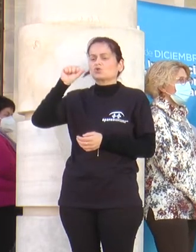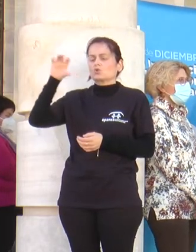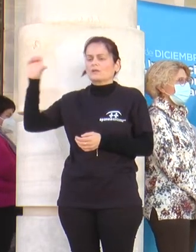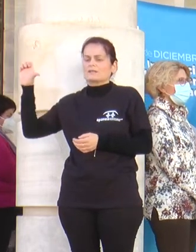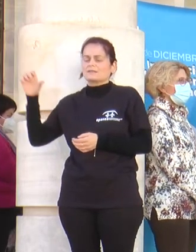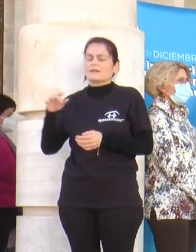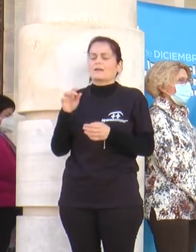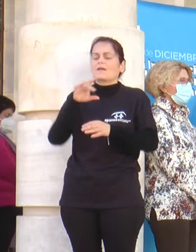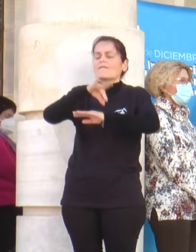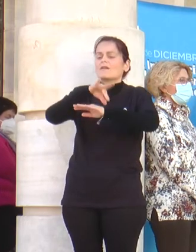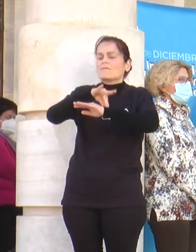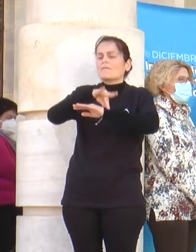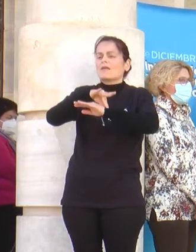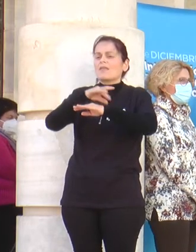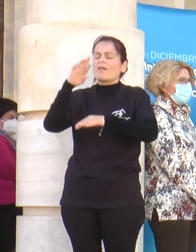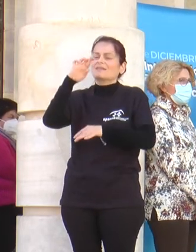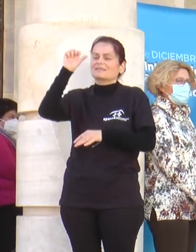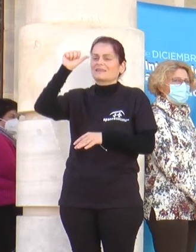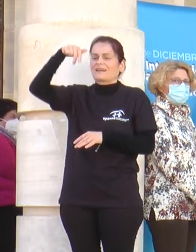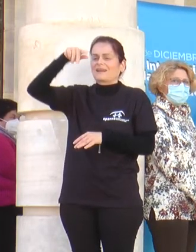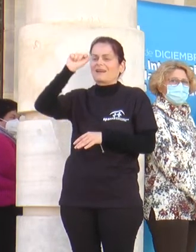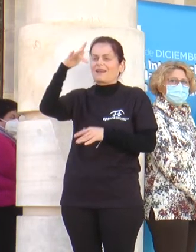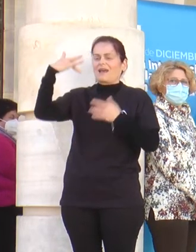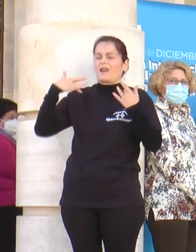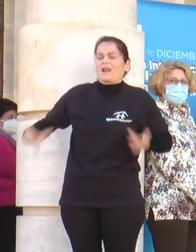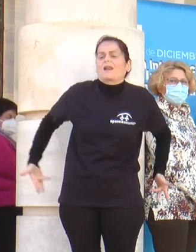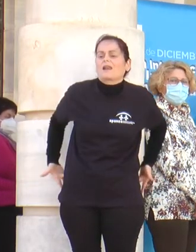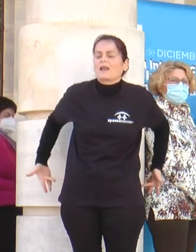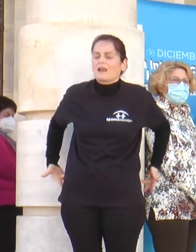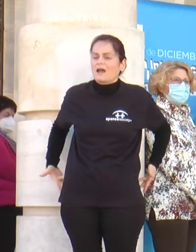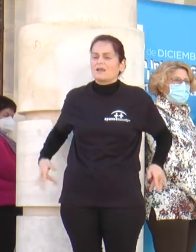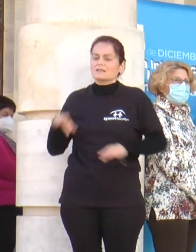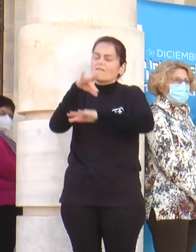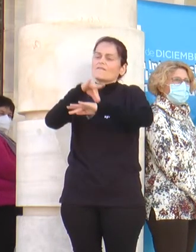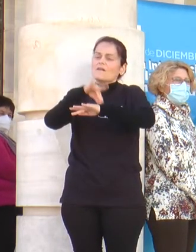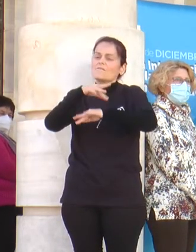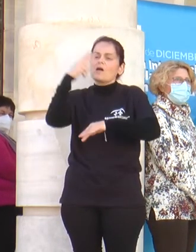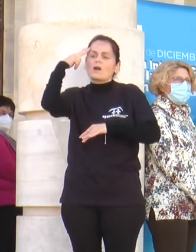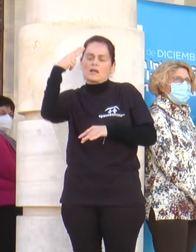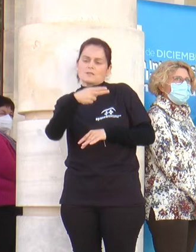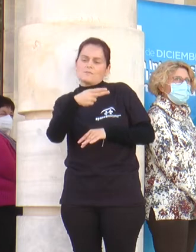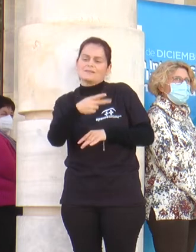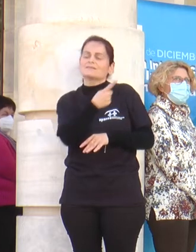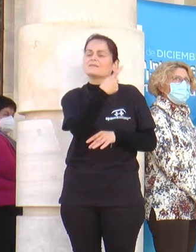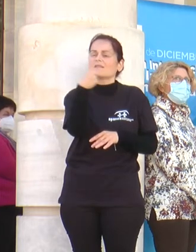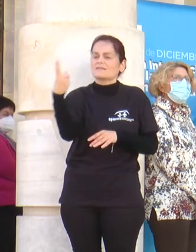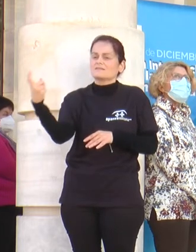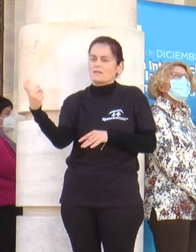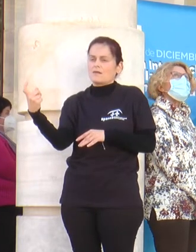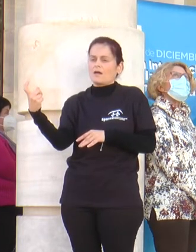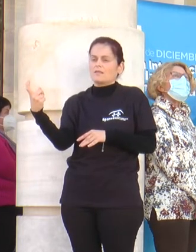enfermedad renal crónica tienen derecho a ser tratadas con respeto, teniendo en cuenta sus necesidades,